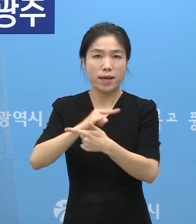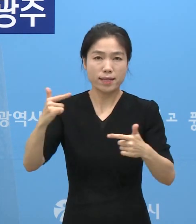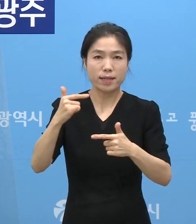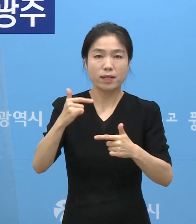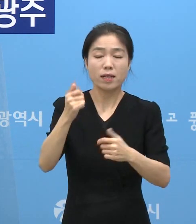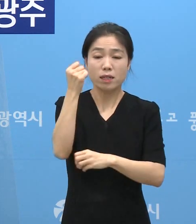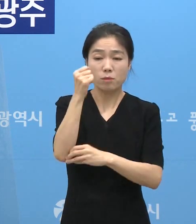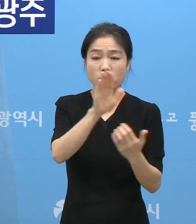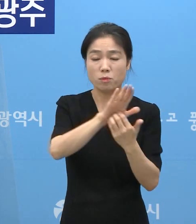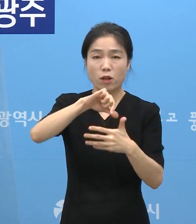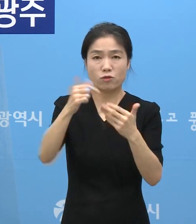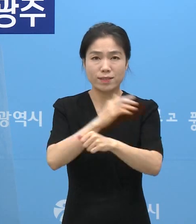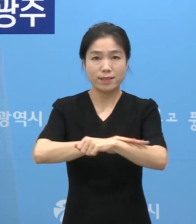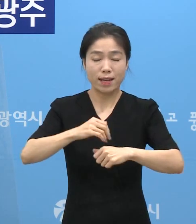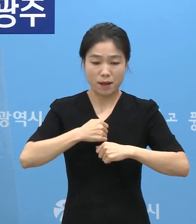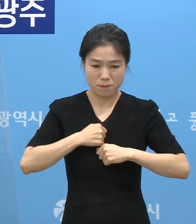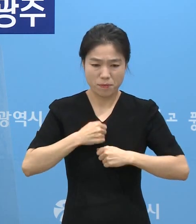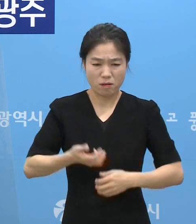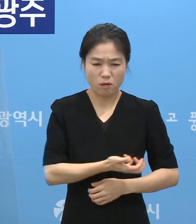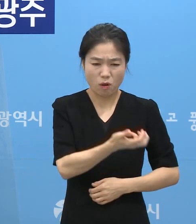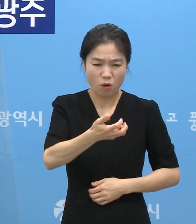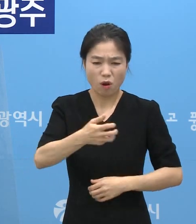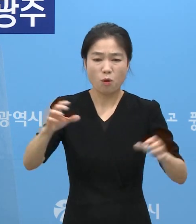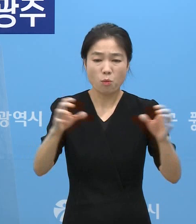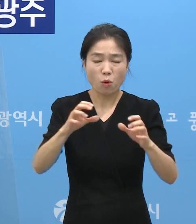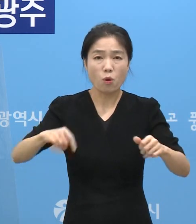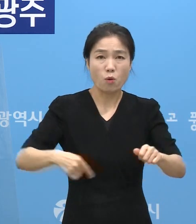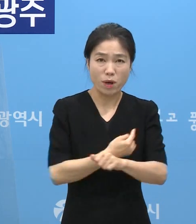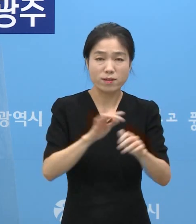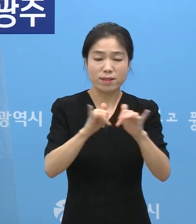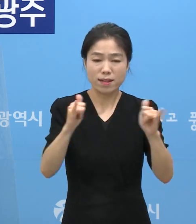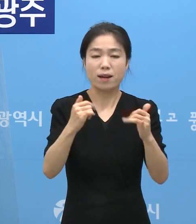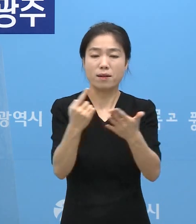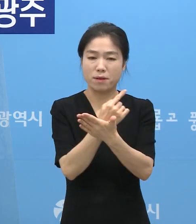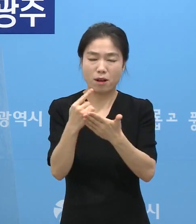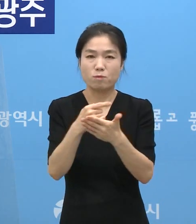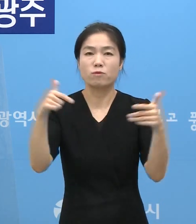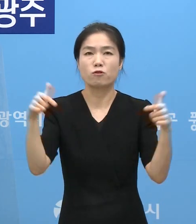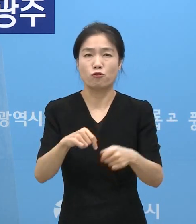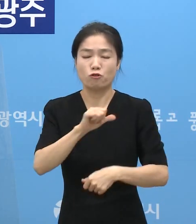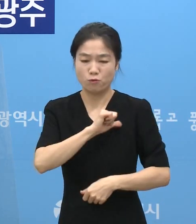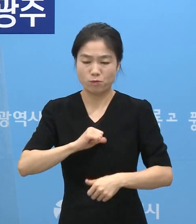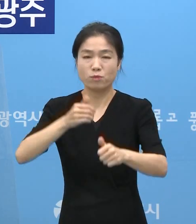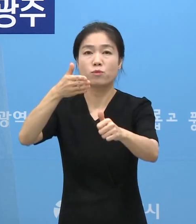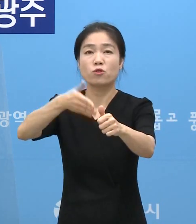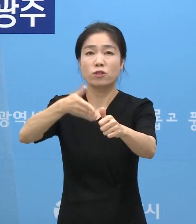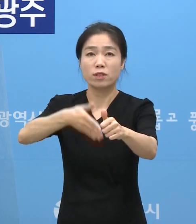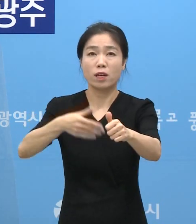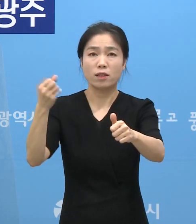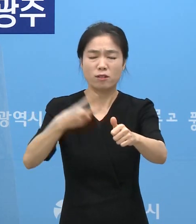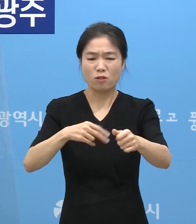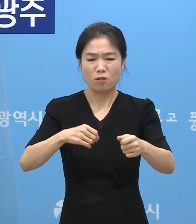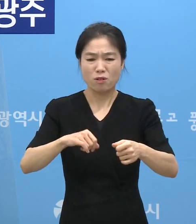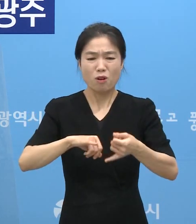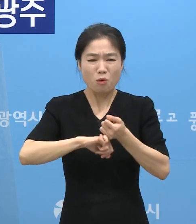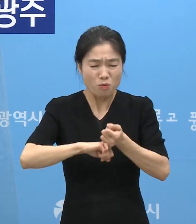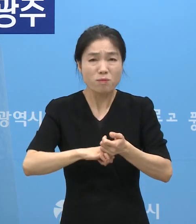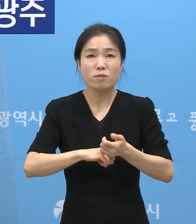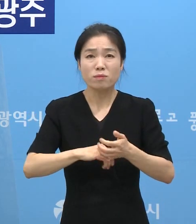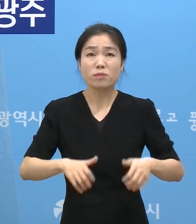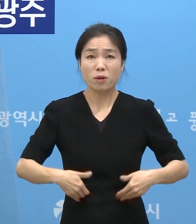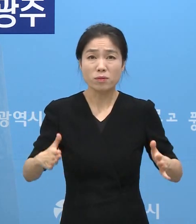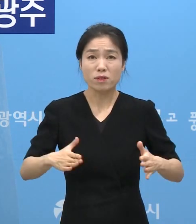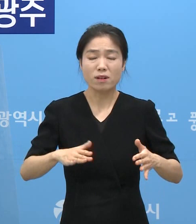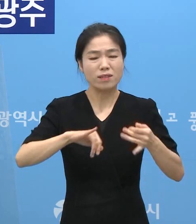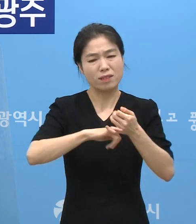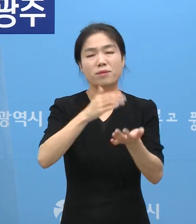이동과 모임, 외출 등 사람 간 접촉을 최대한 자제하기, 불효불급한 약속 및 집단